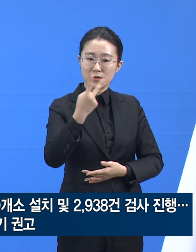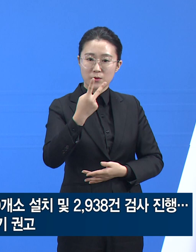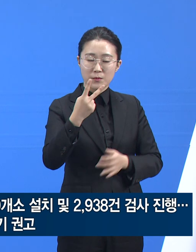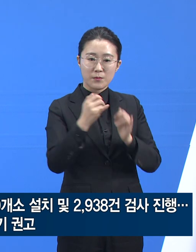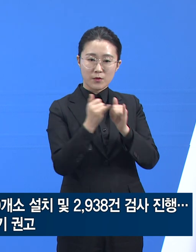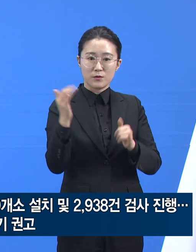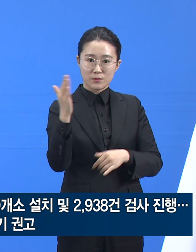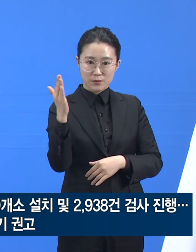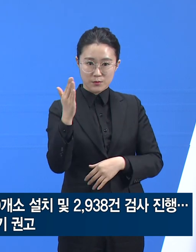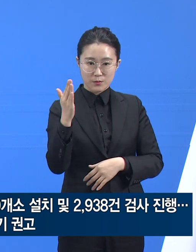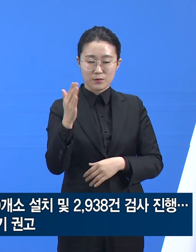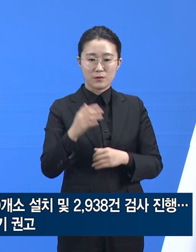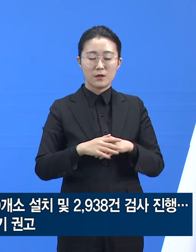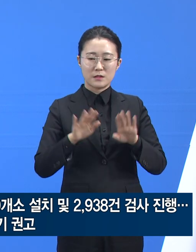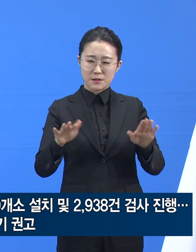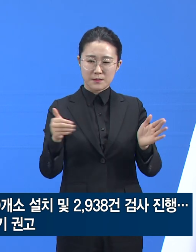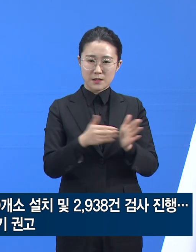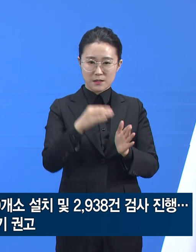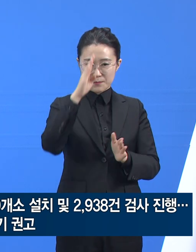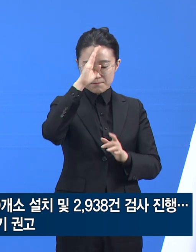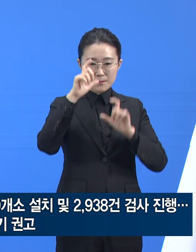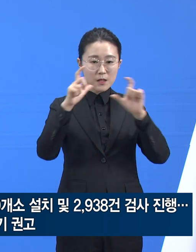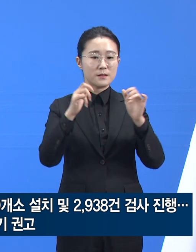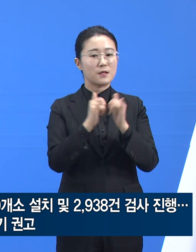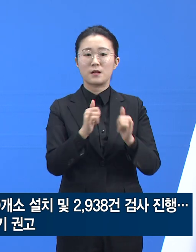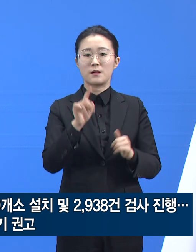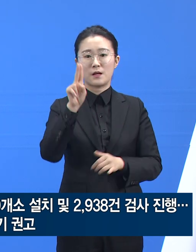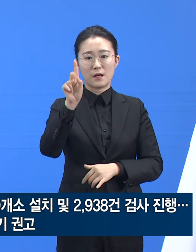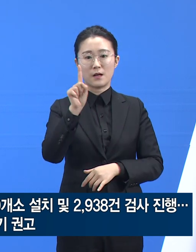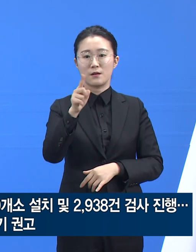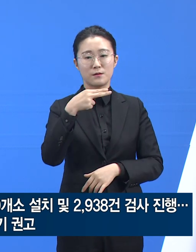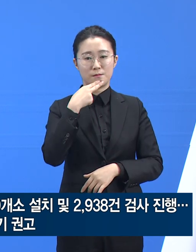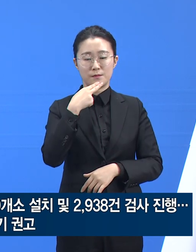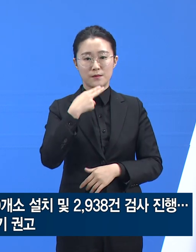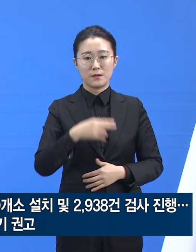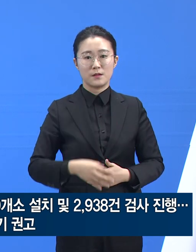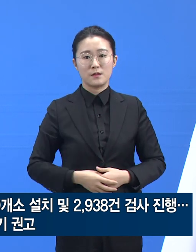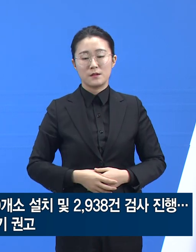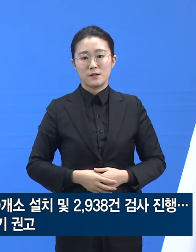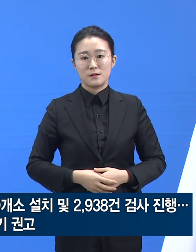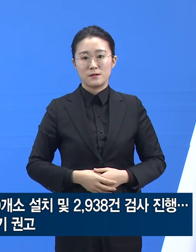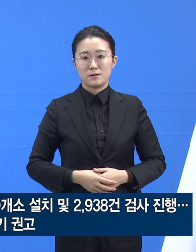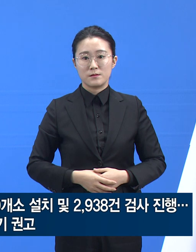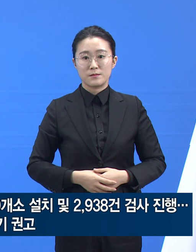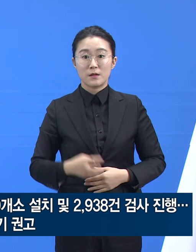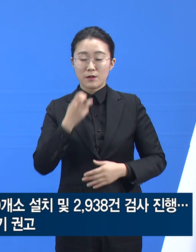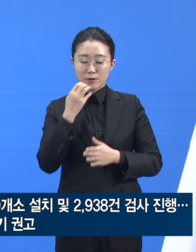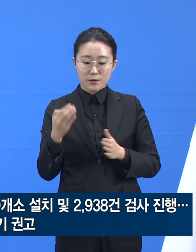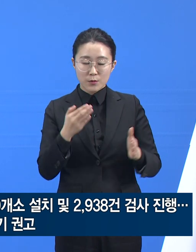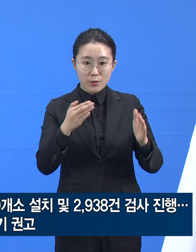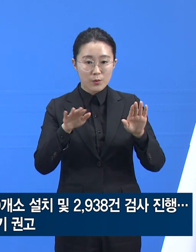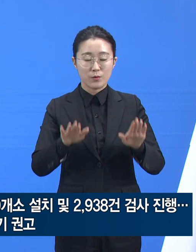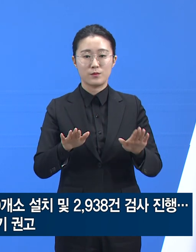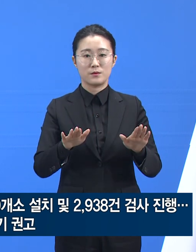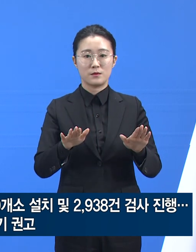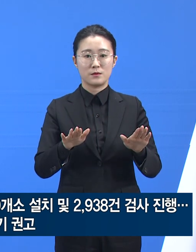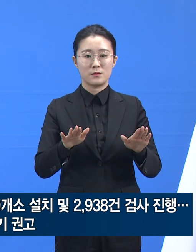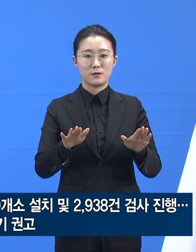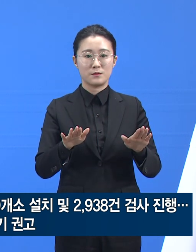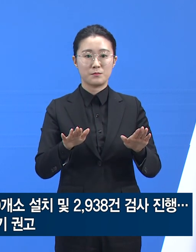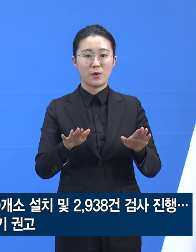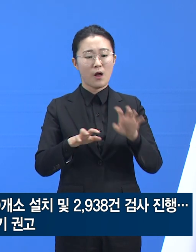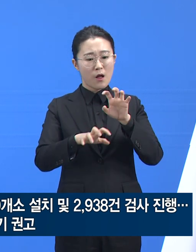임시선별검사소는 수원역, 범계역 등 접근성이 용이한 곳에 설치되고 있으며 경기도는 금일 13개소를